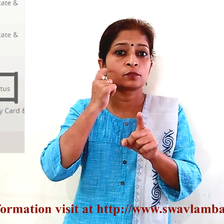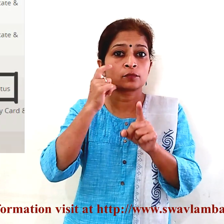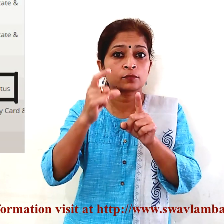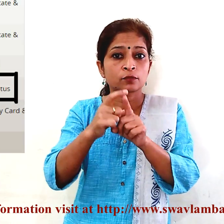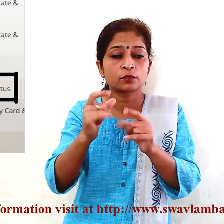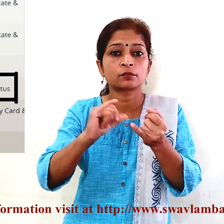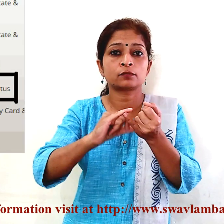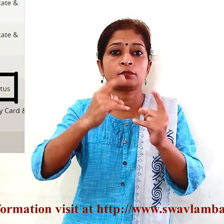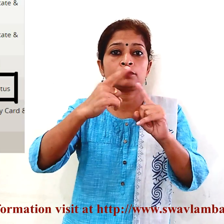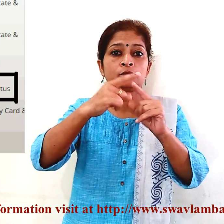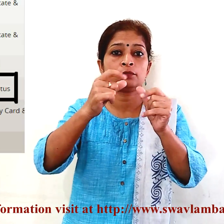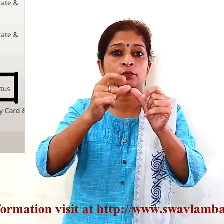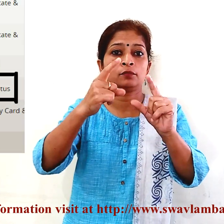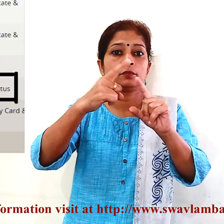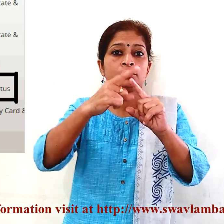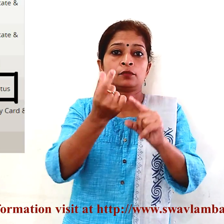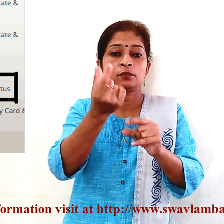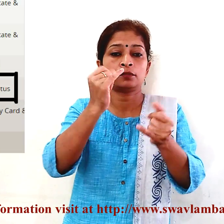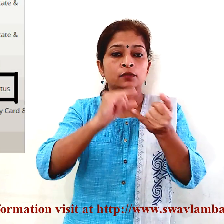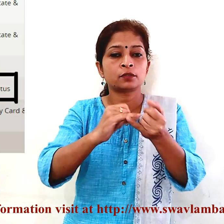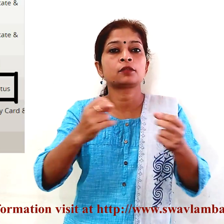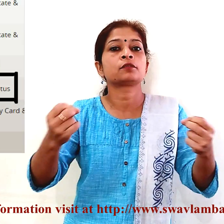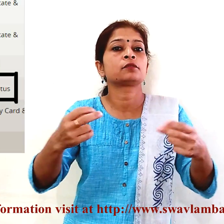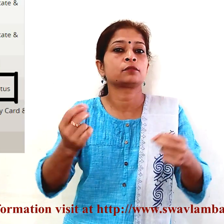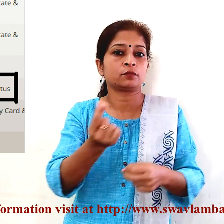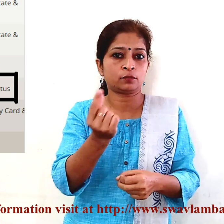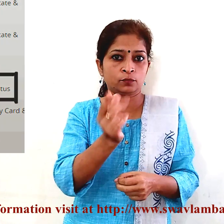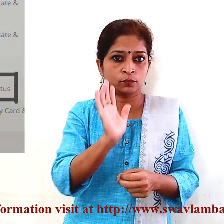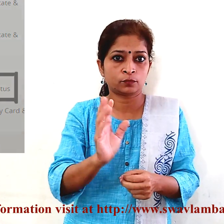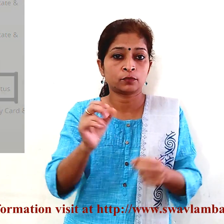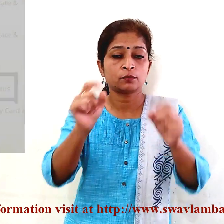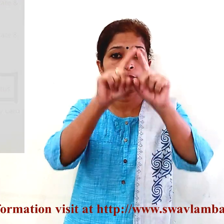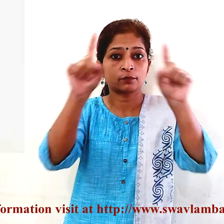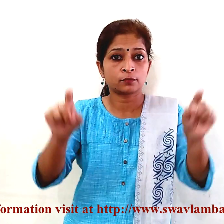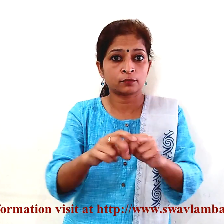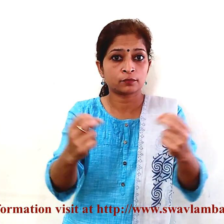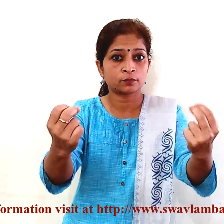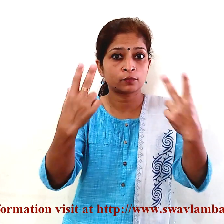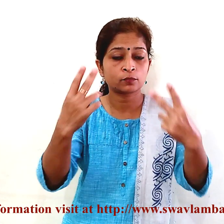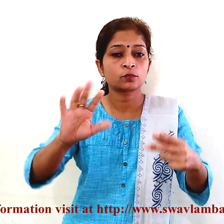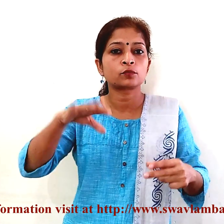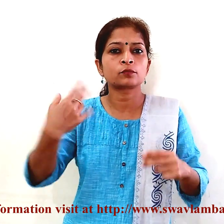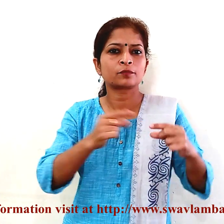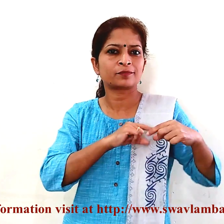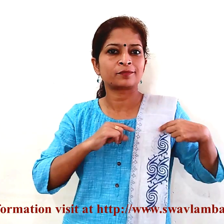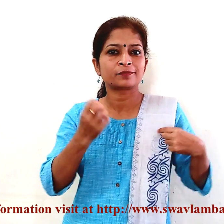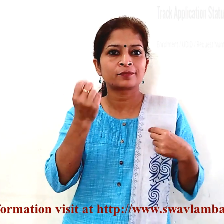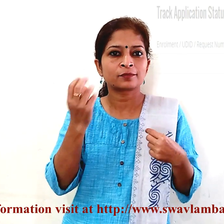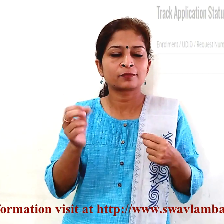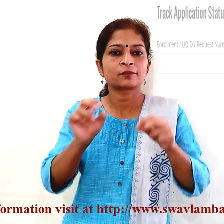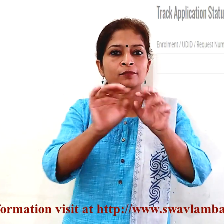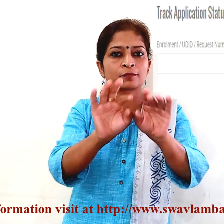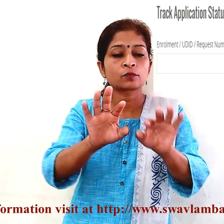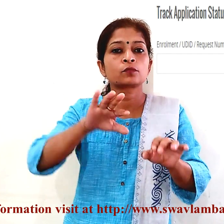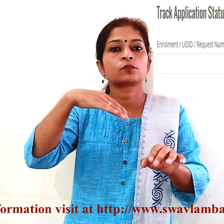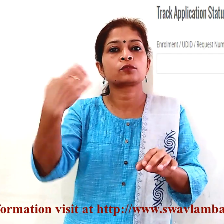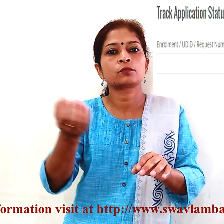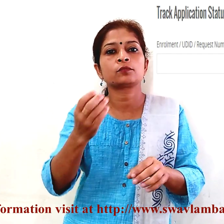इस लिंक का प्रियोग कीजिए पेज के खुलने पर अपना Enrollment लिखकर Go विकल पर प्लिक करिएगा